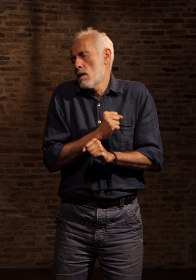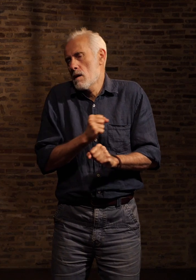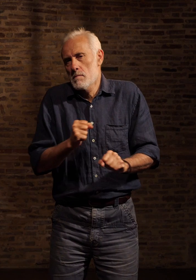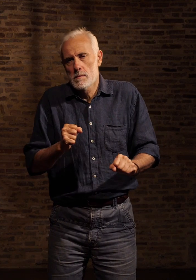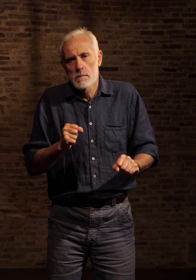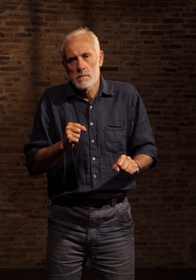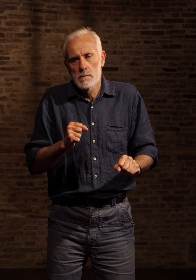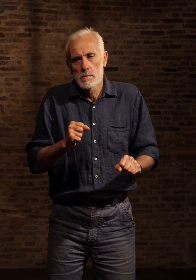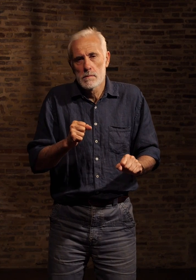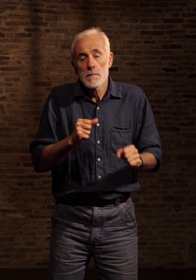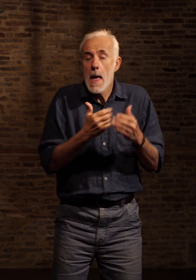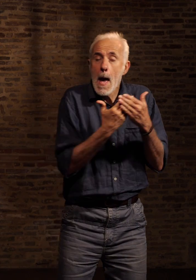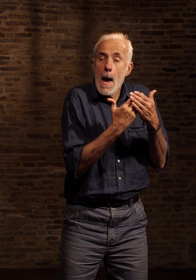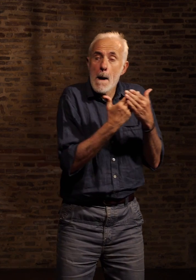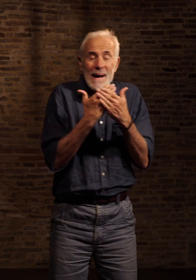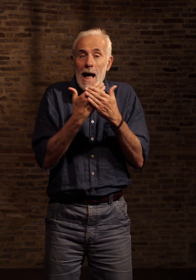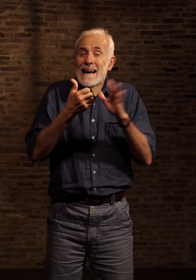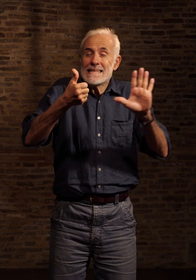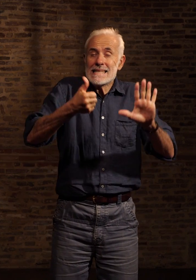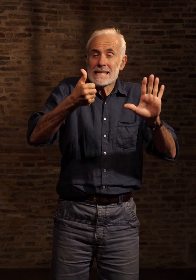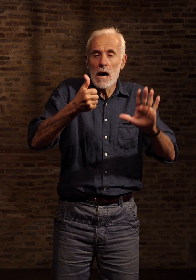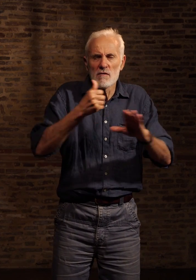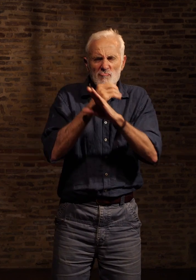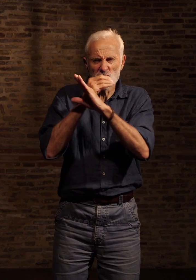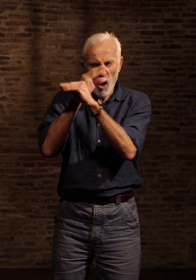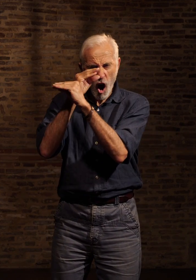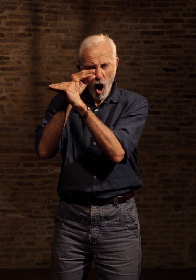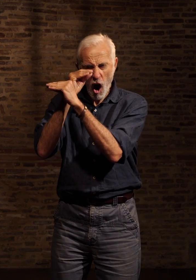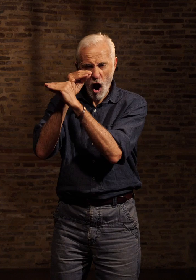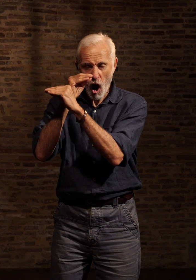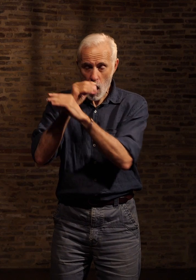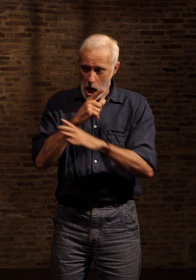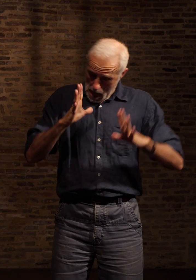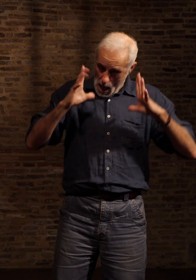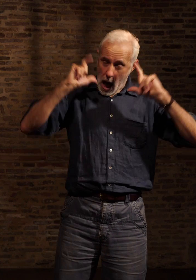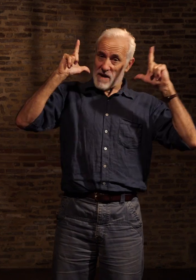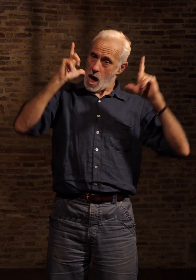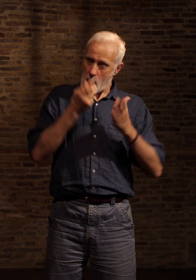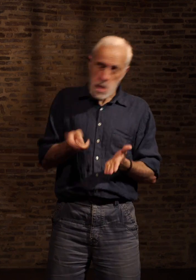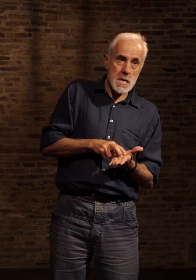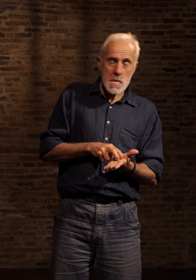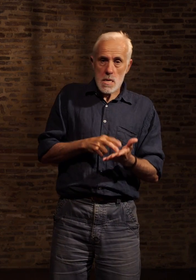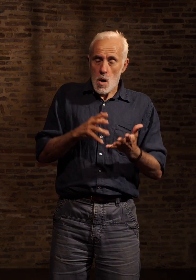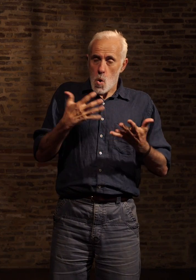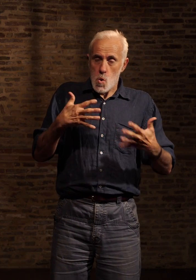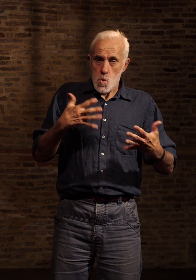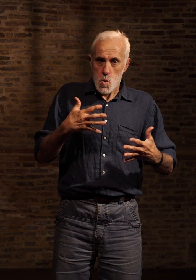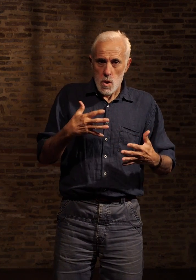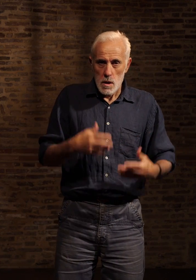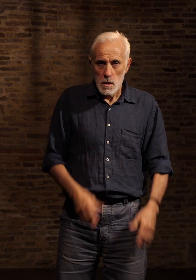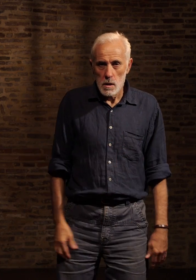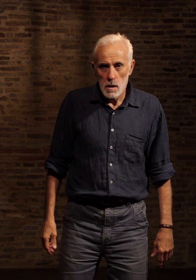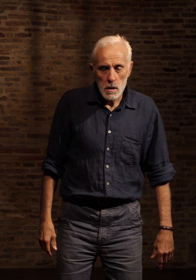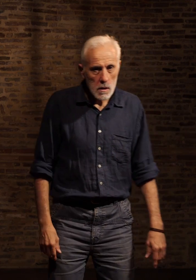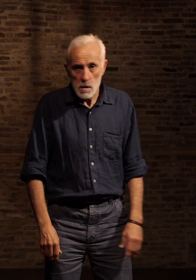Chaque matin, à 6h pile, une sonnerie aiguë Faites pour tarauder les nerfs, m'éjecter dans mon lit Sonnerie,